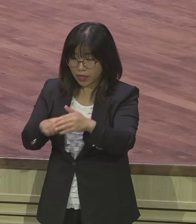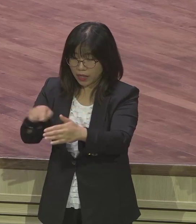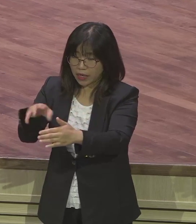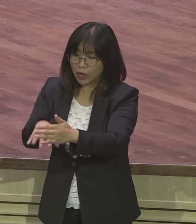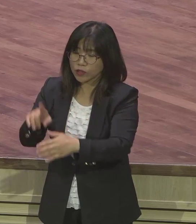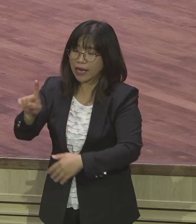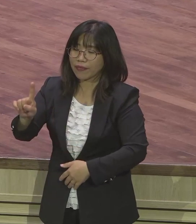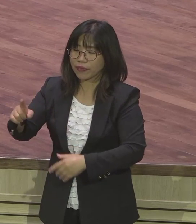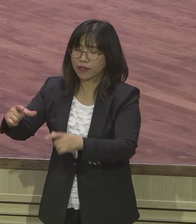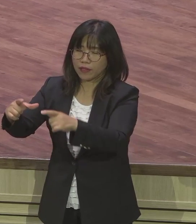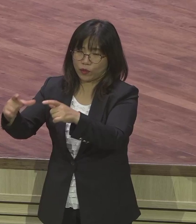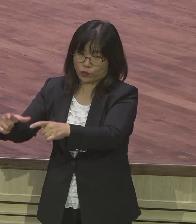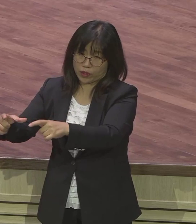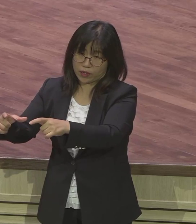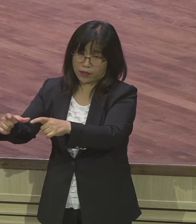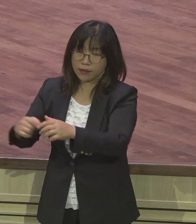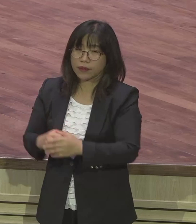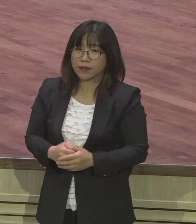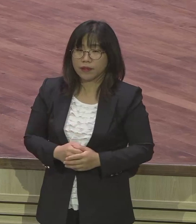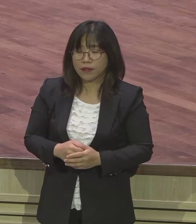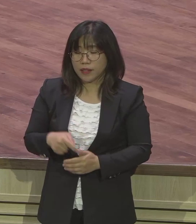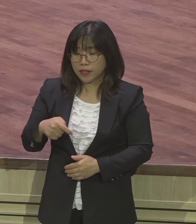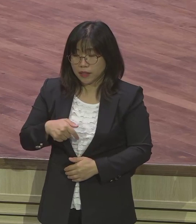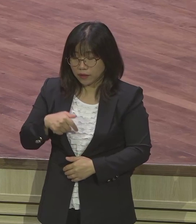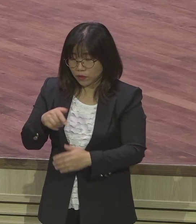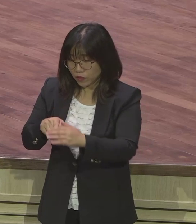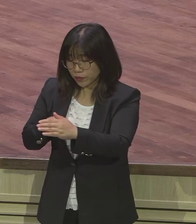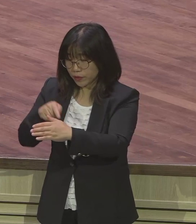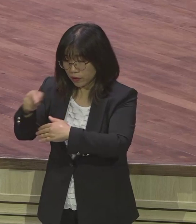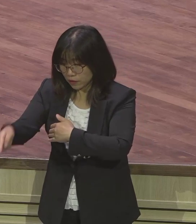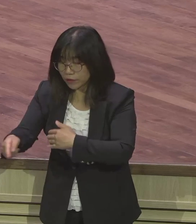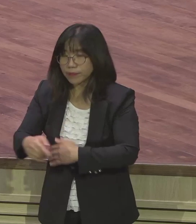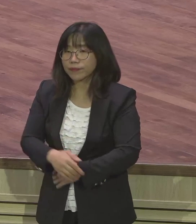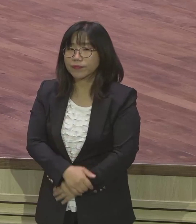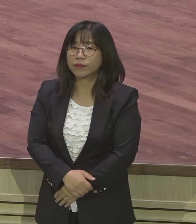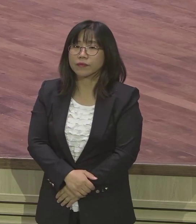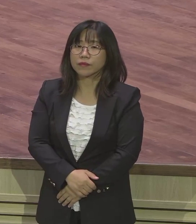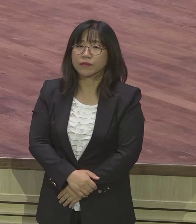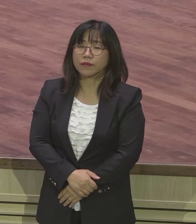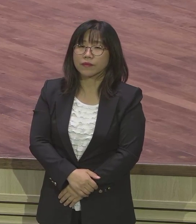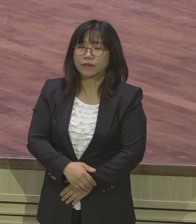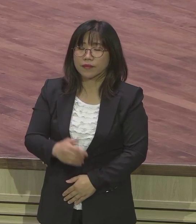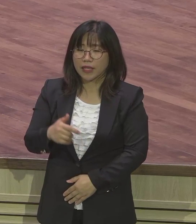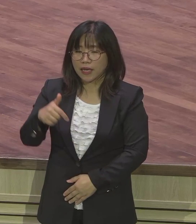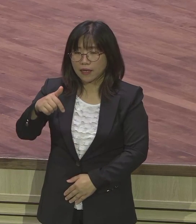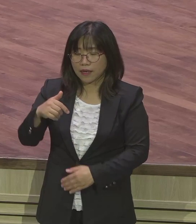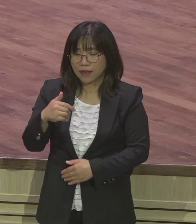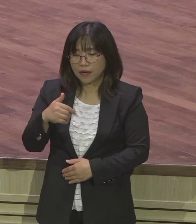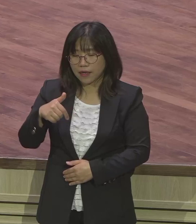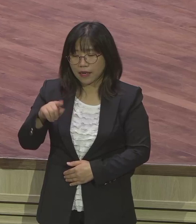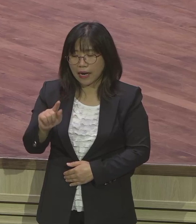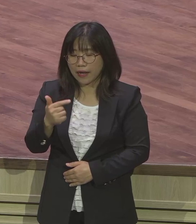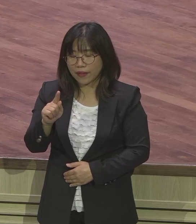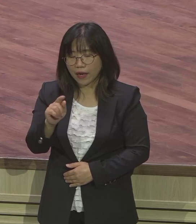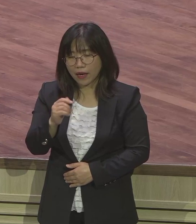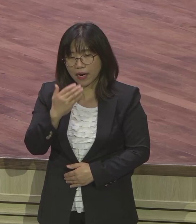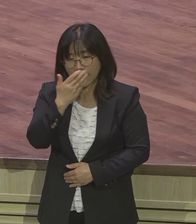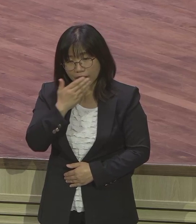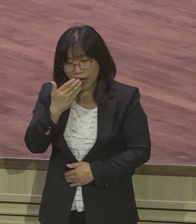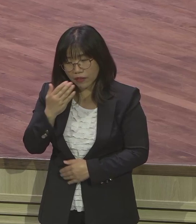한 성업이에요 거기 가서 뭐요 가난 여자와 결혼했어요 이방인입니다 가난